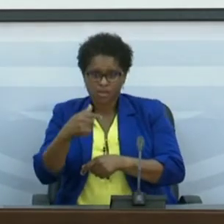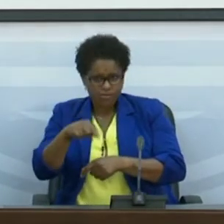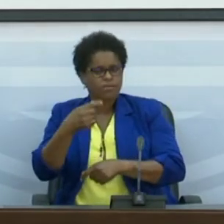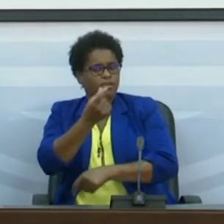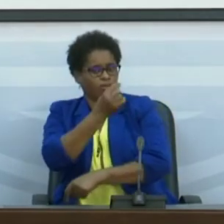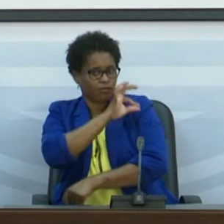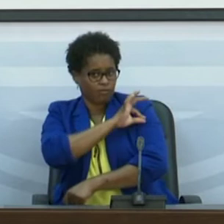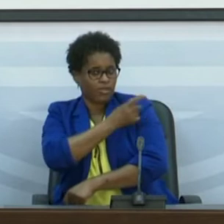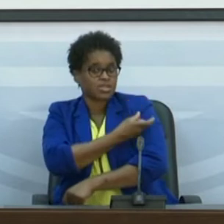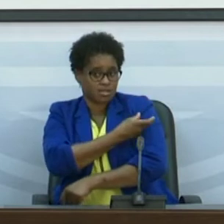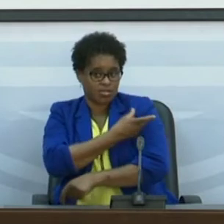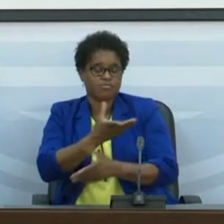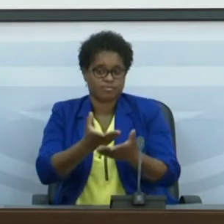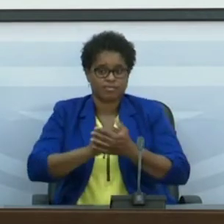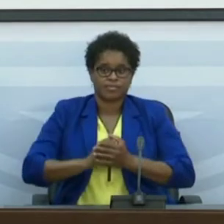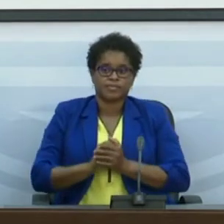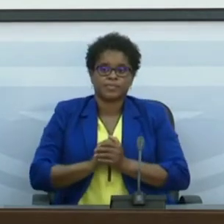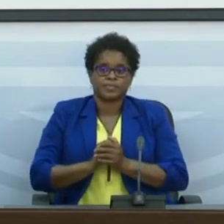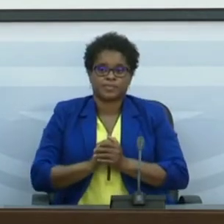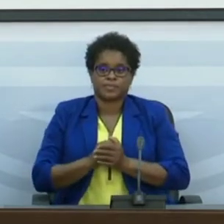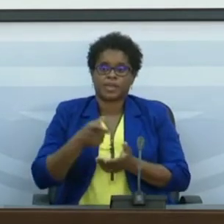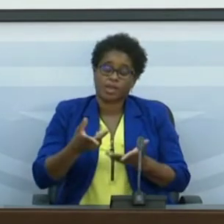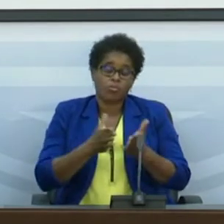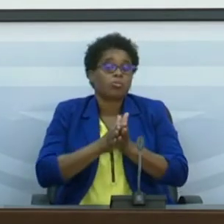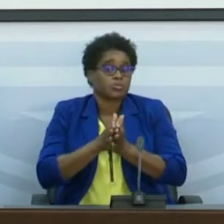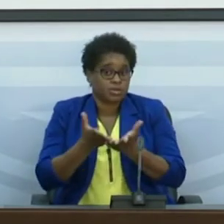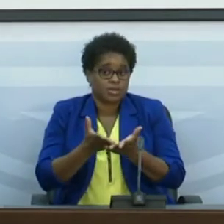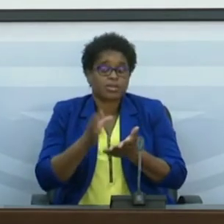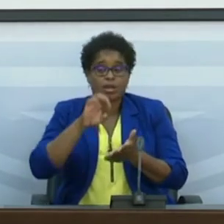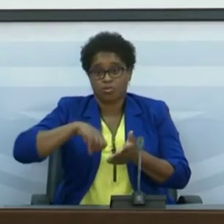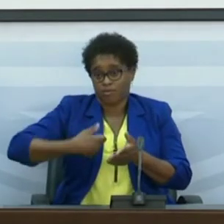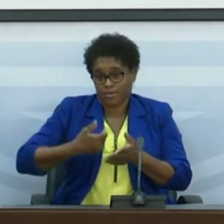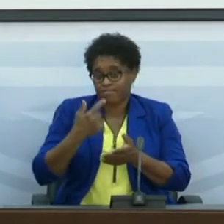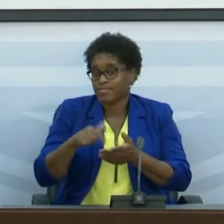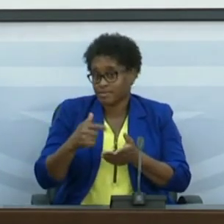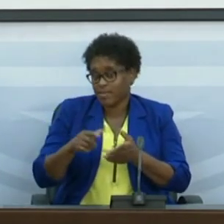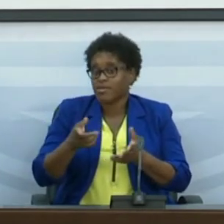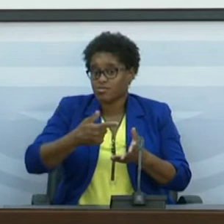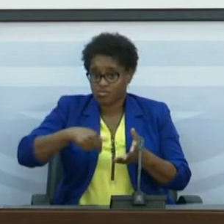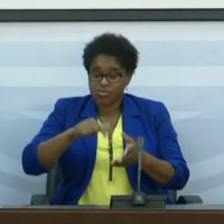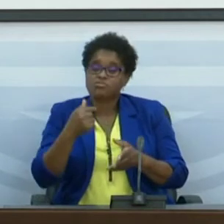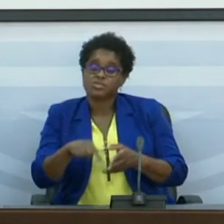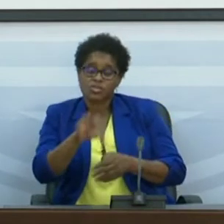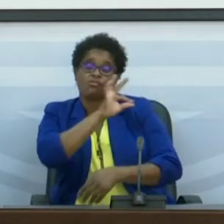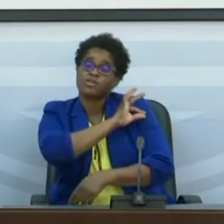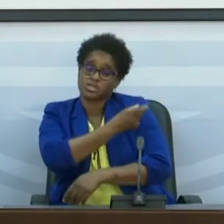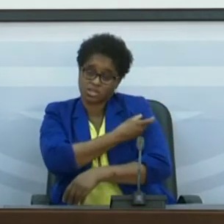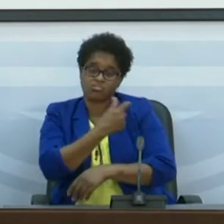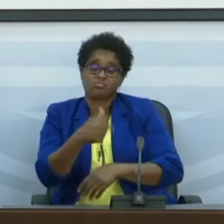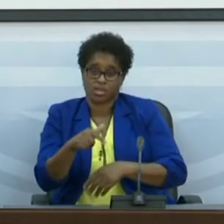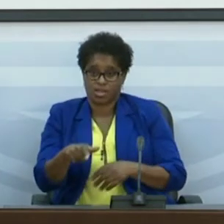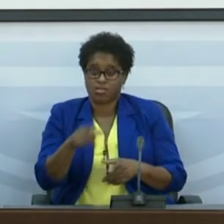vacinados, devidamente vacinados. Portanto, é uma oportunidade que a Cabe Verde tem, visto que nós temos vacinas disponíveis,